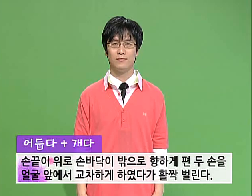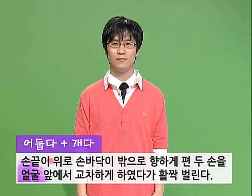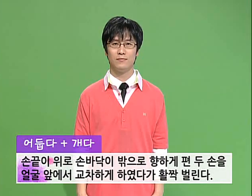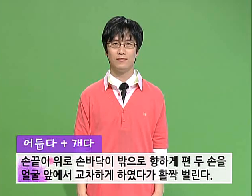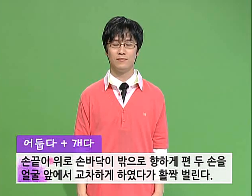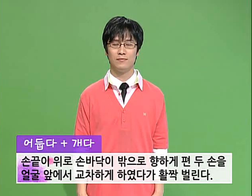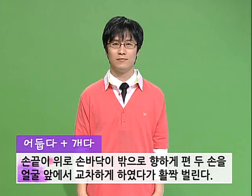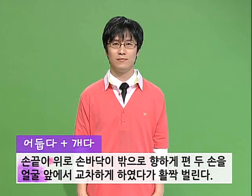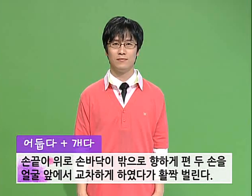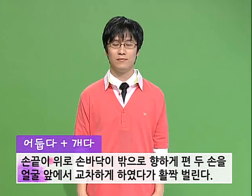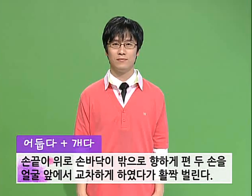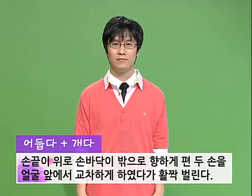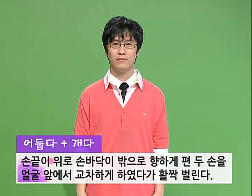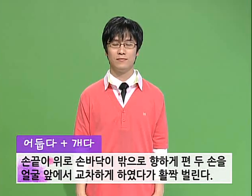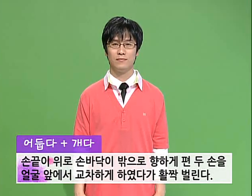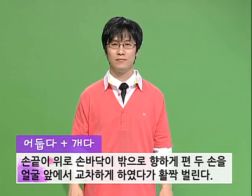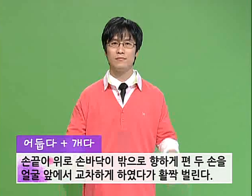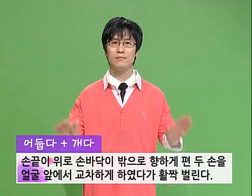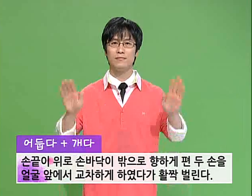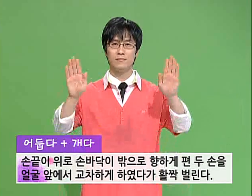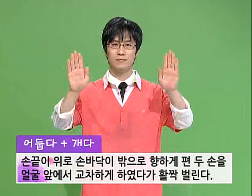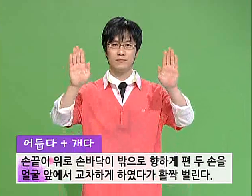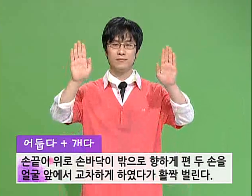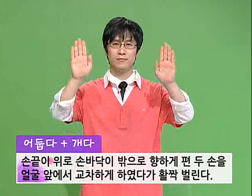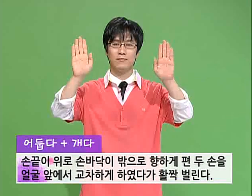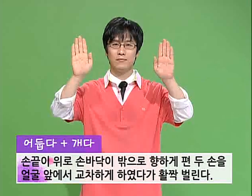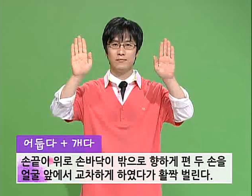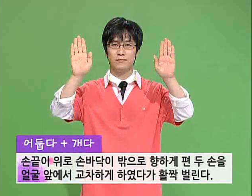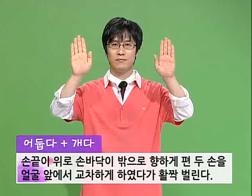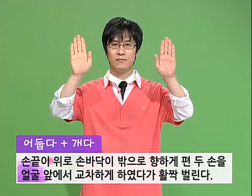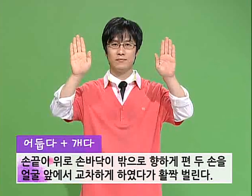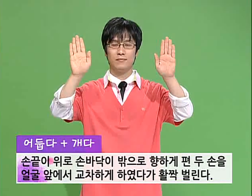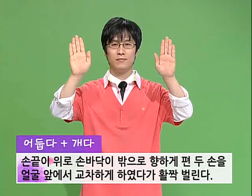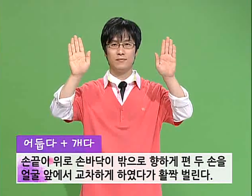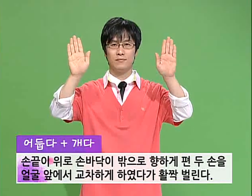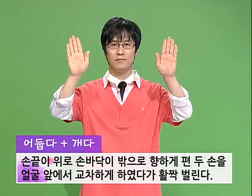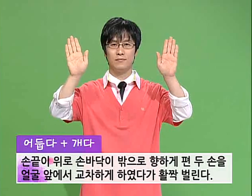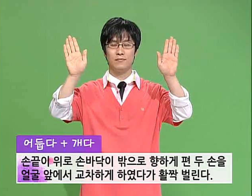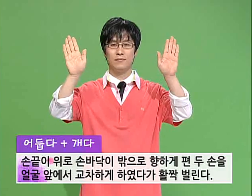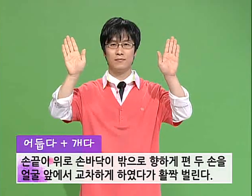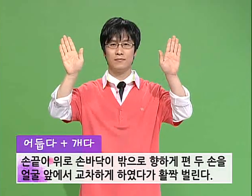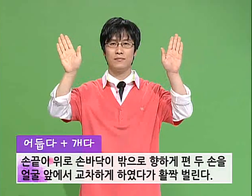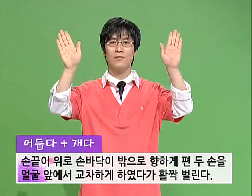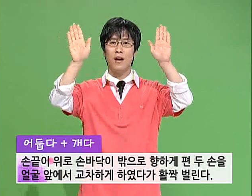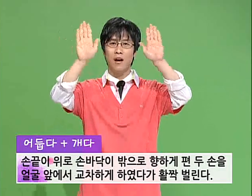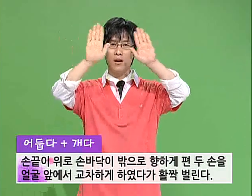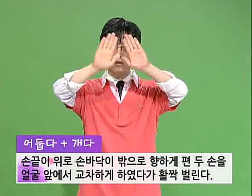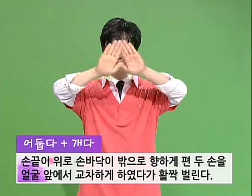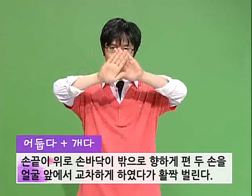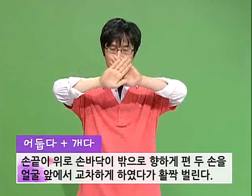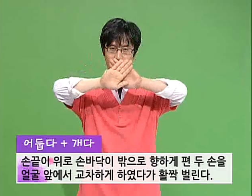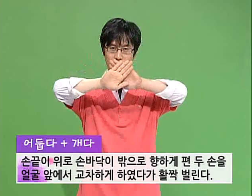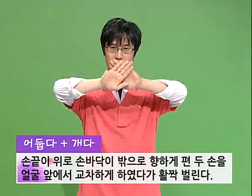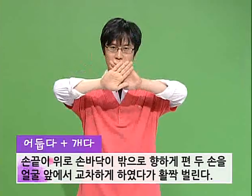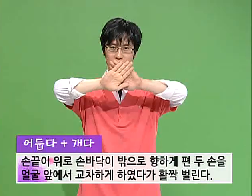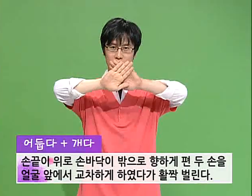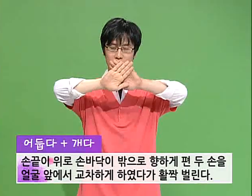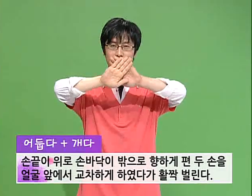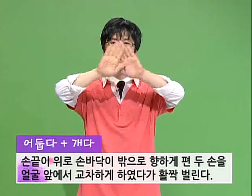손바닥이 밖으로 향하게 편 두 손을 얼굴 앞에서 교차하였다가 활짝 벌립니다.